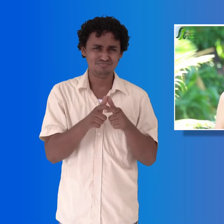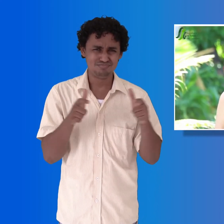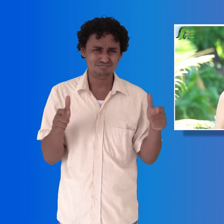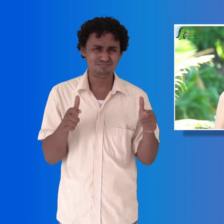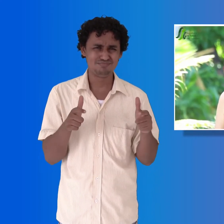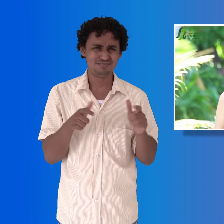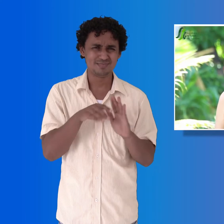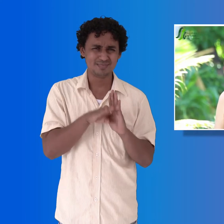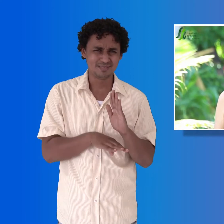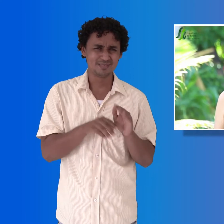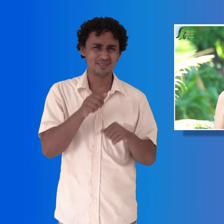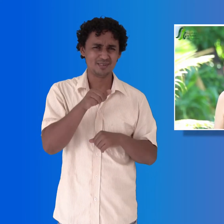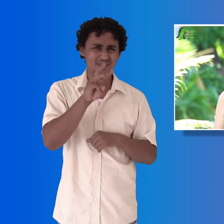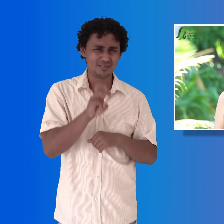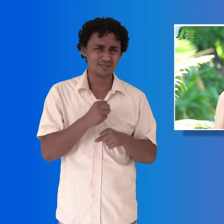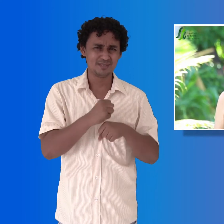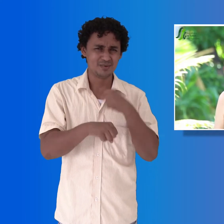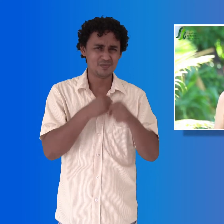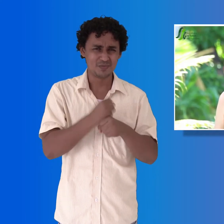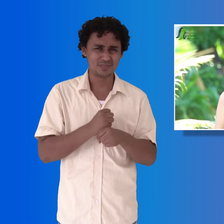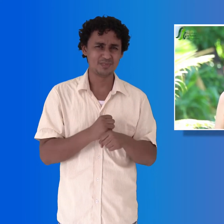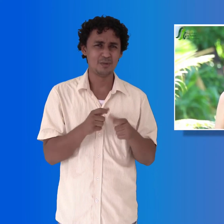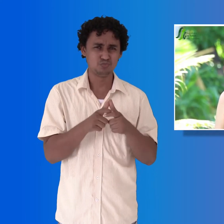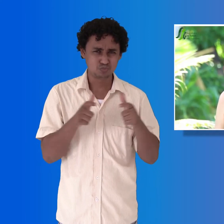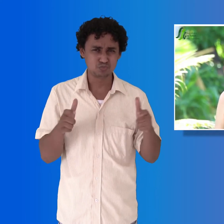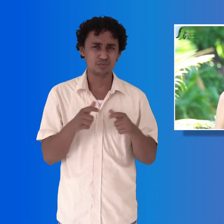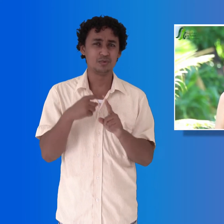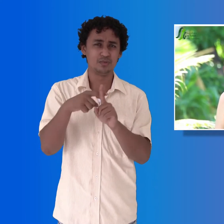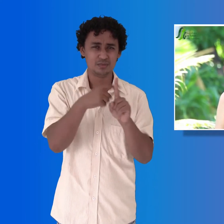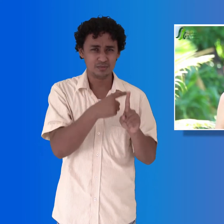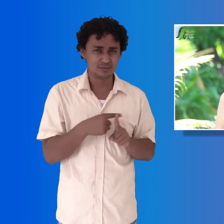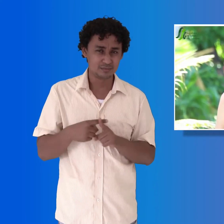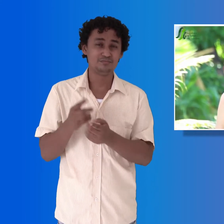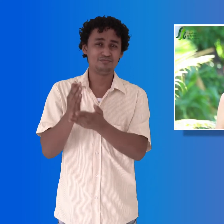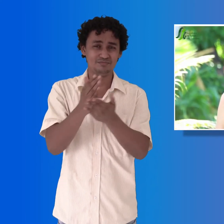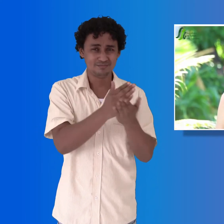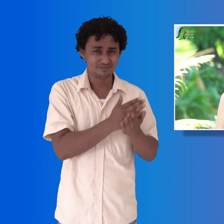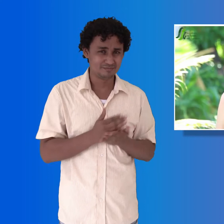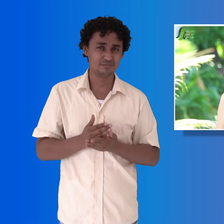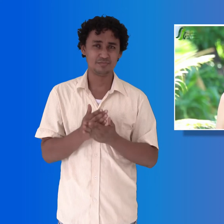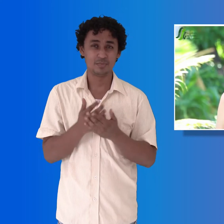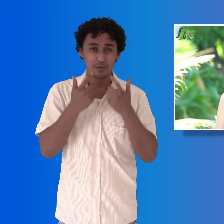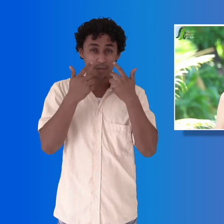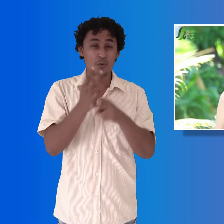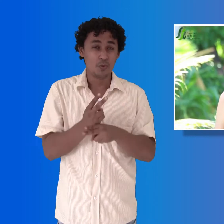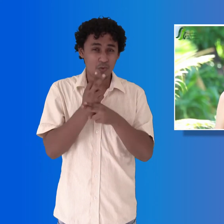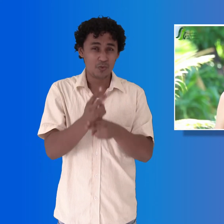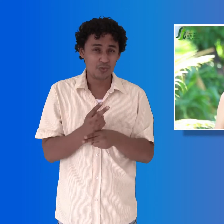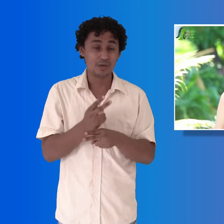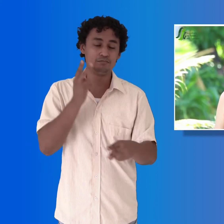es significativo, porque quiere decir que nuestros adolescentes o nuestros menores de edad siguen en riesgo aquí en el departamento del Guaviare.